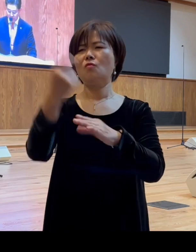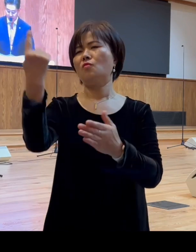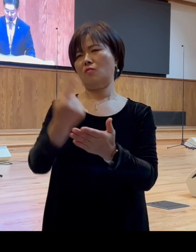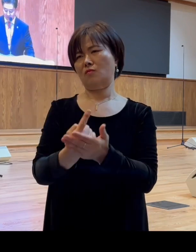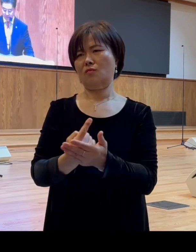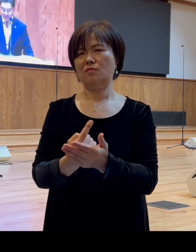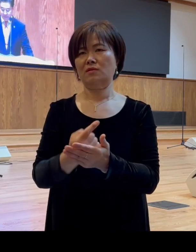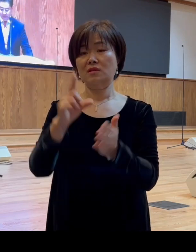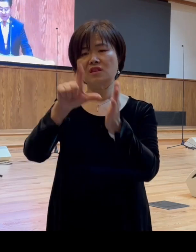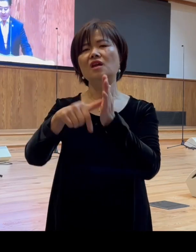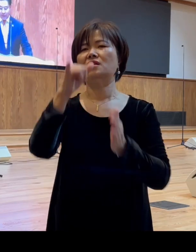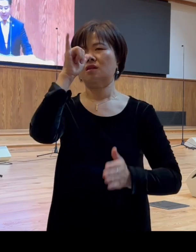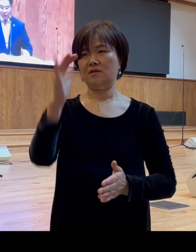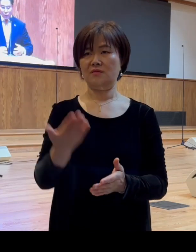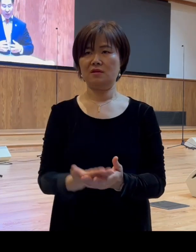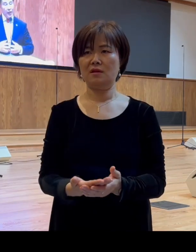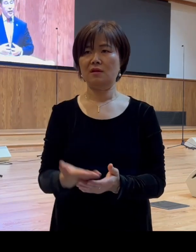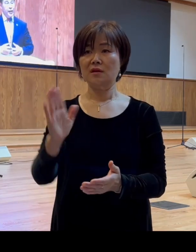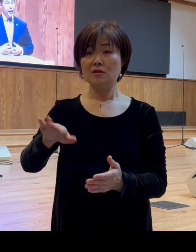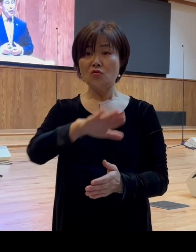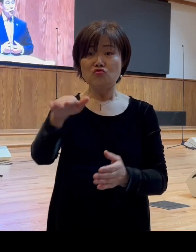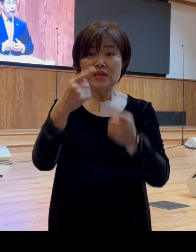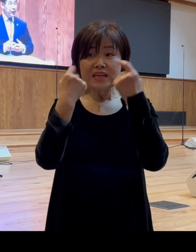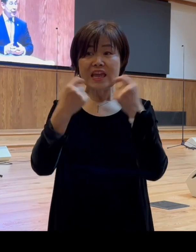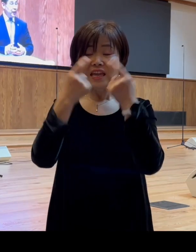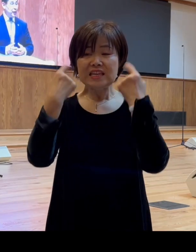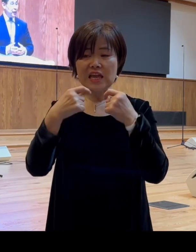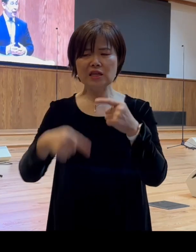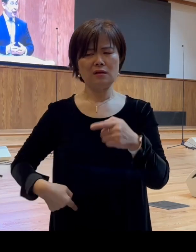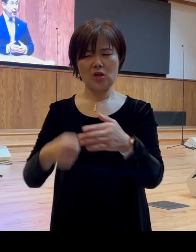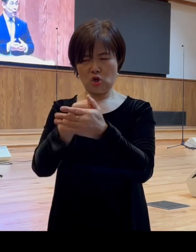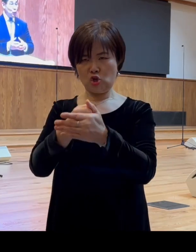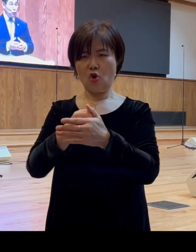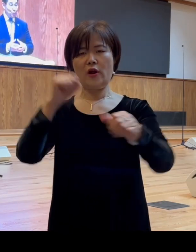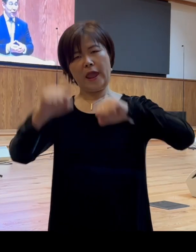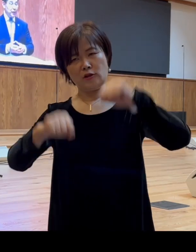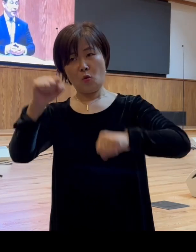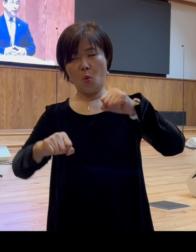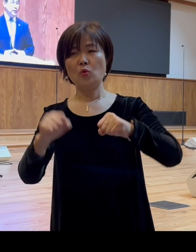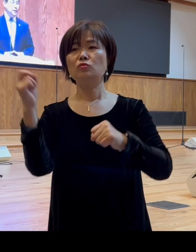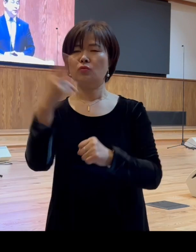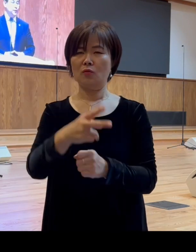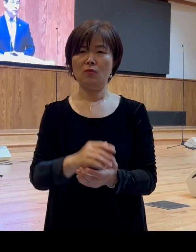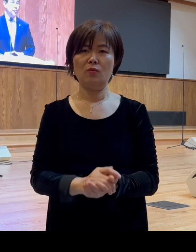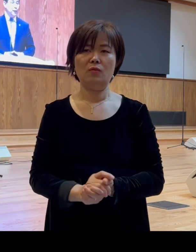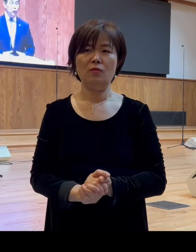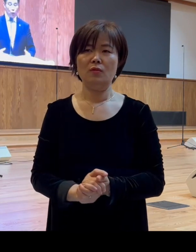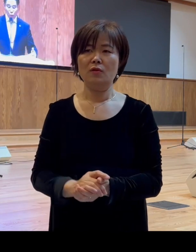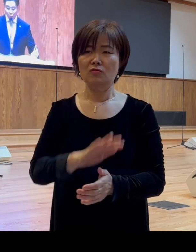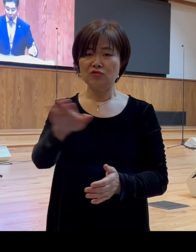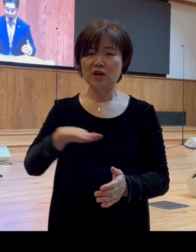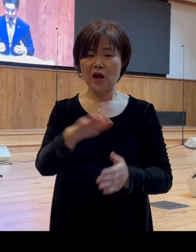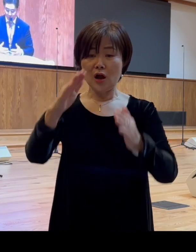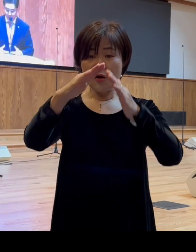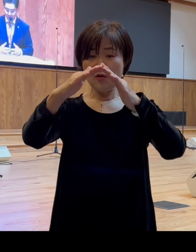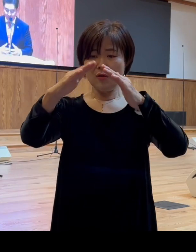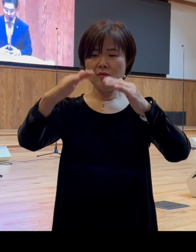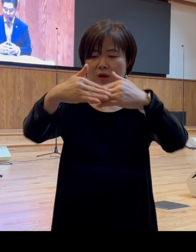그럼 따라서 우리 개인의 선택이나 행동뿐만 아니라 우리가 공동체로서 함께 모여